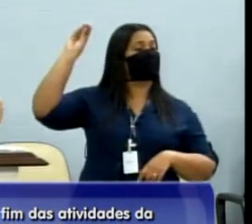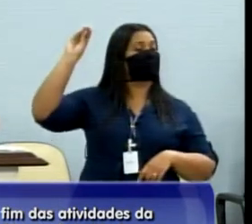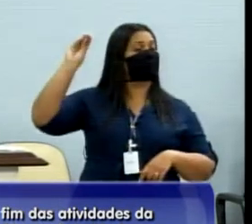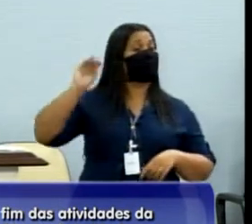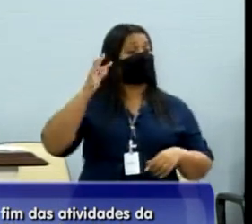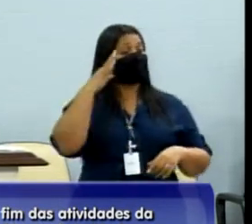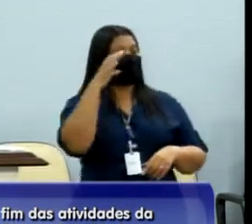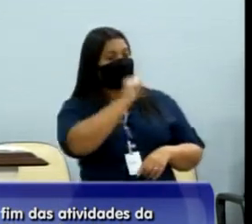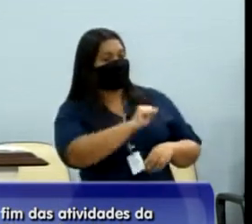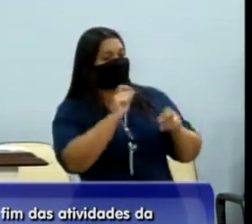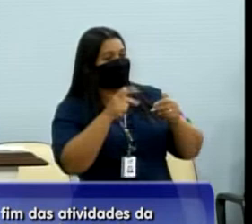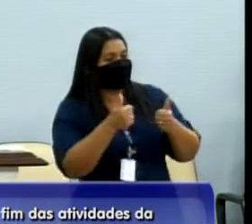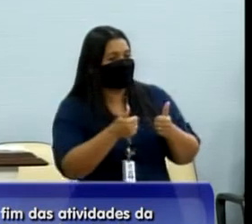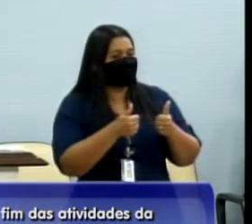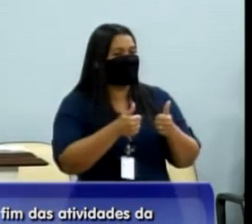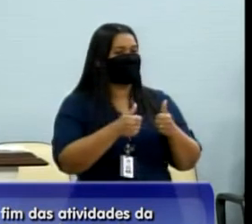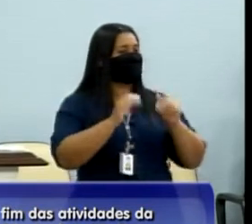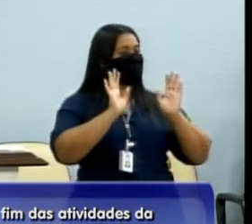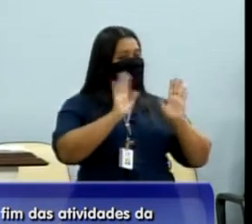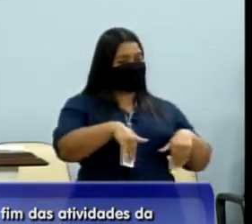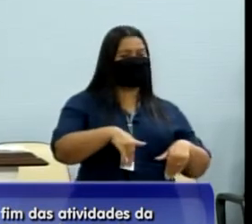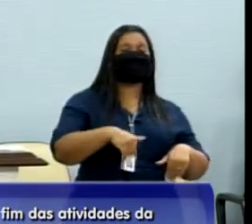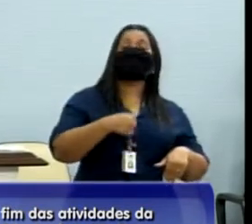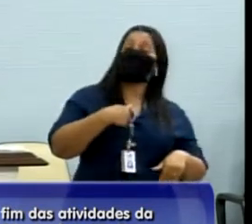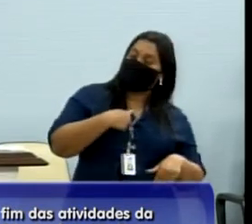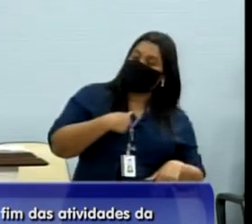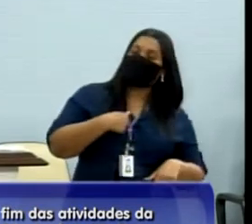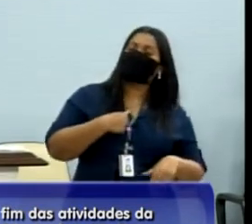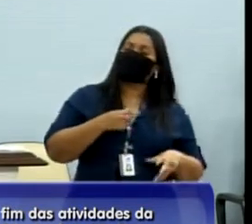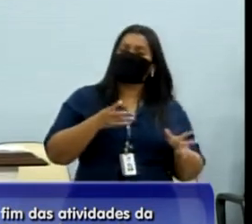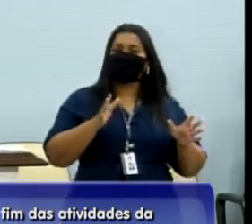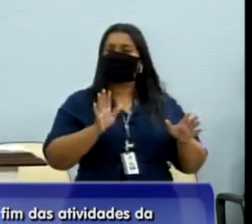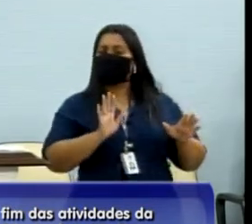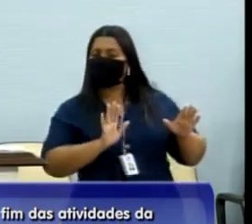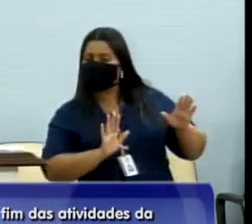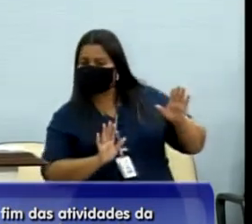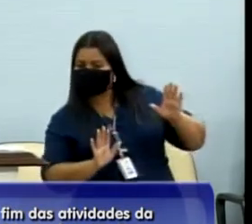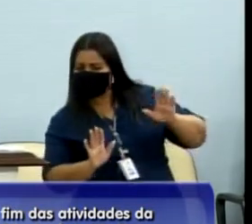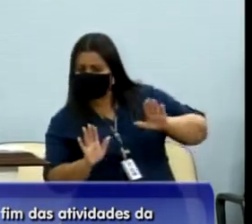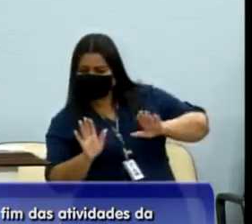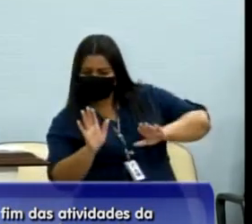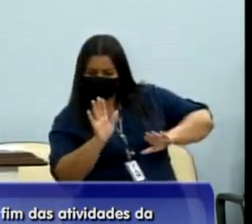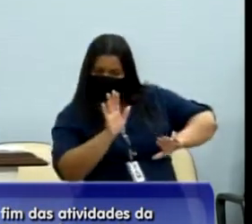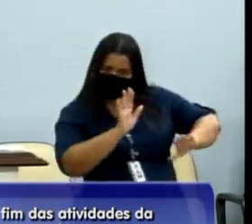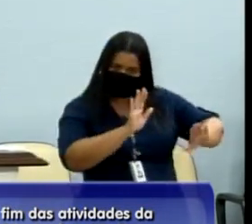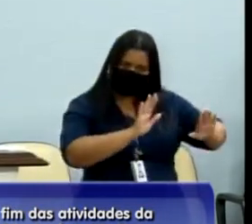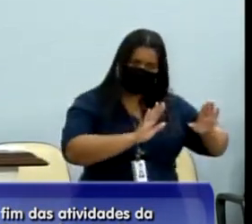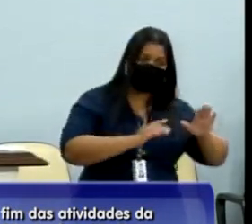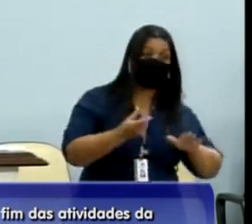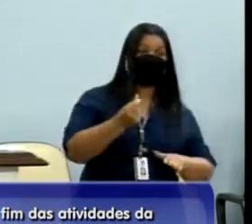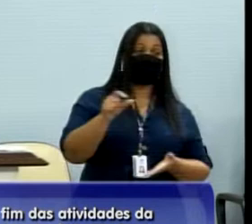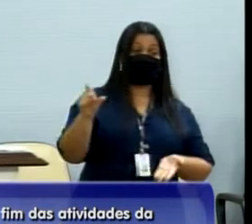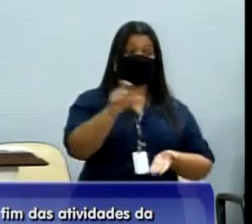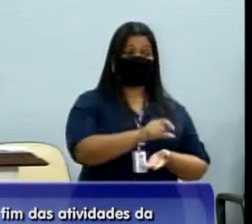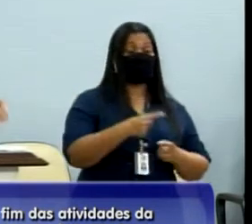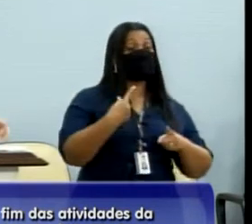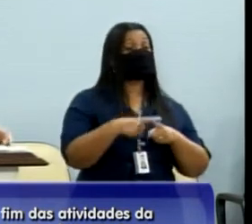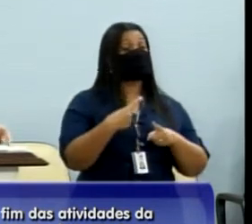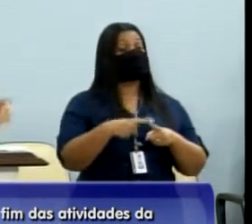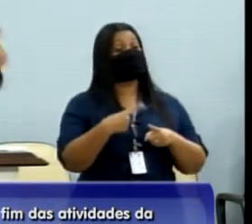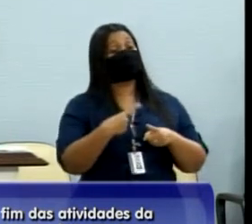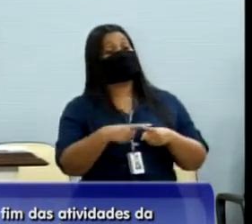Mas, por outro lado, eu sempre vi com muito receio essas emendas. A gente tem notícias, Brasil